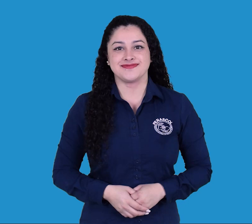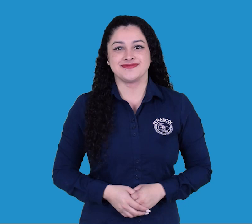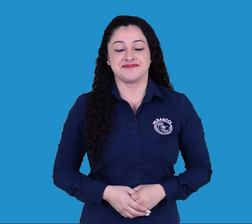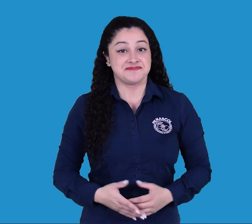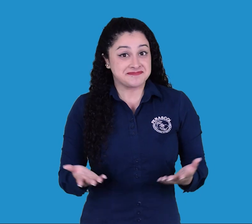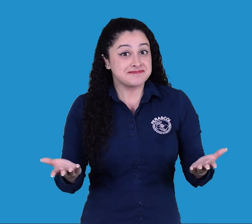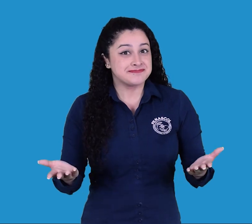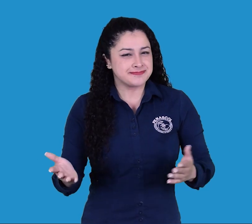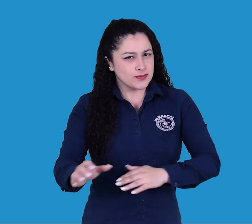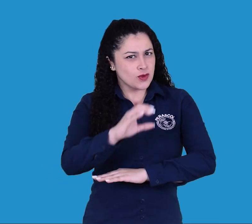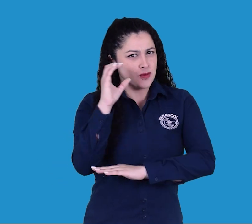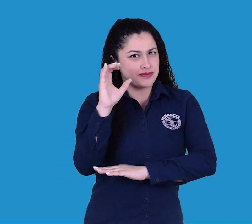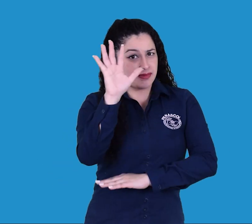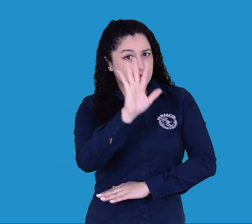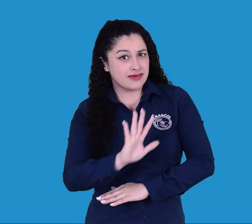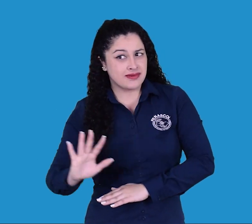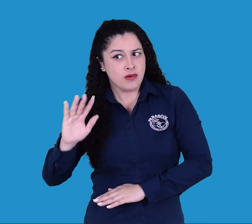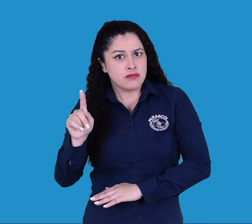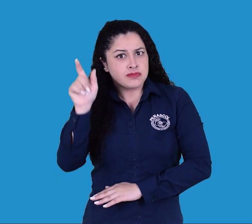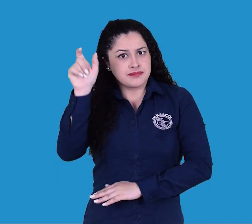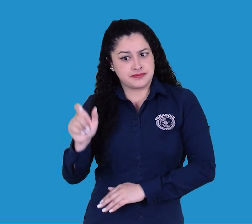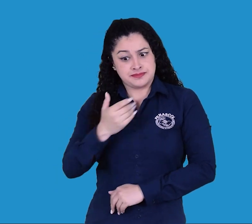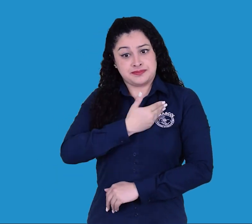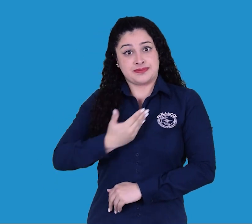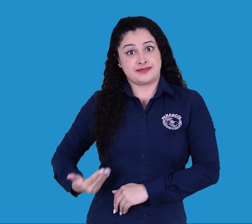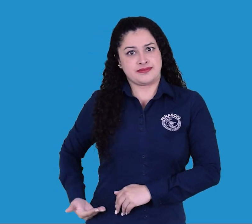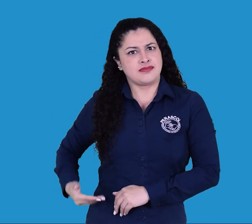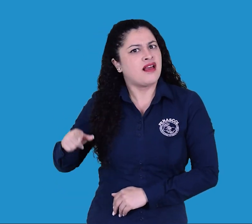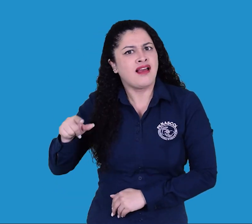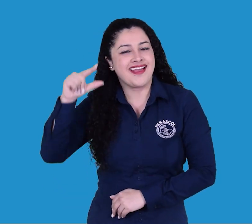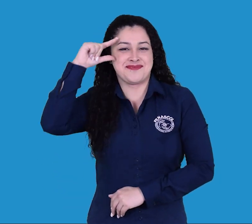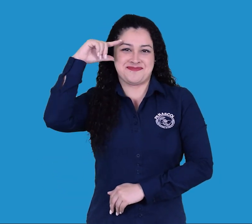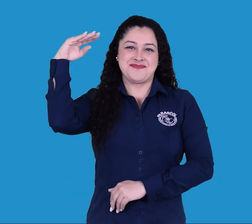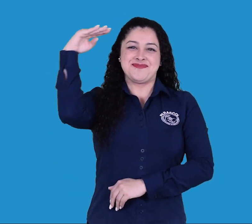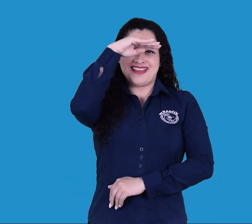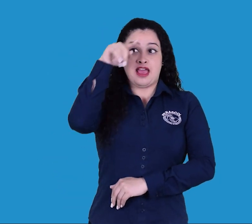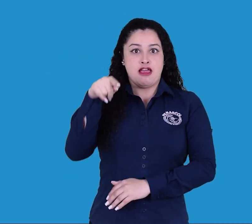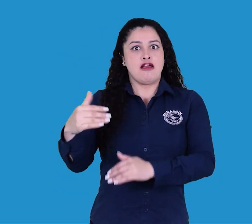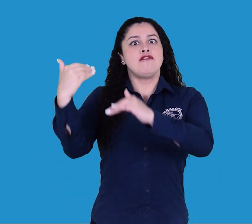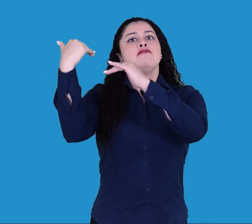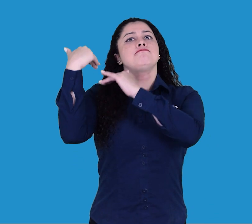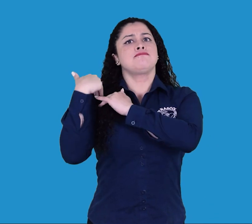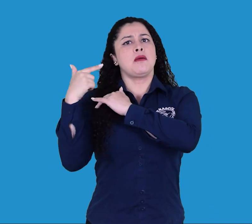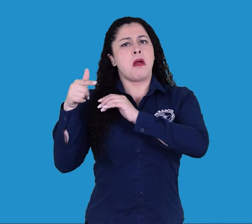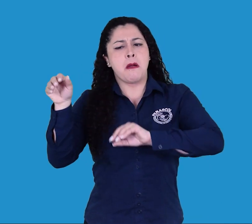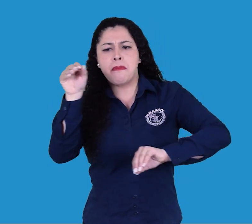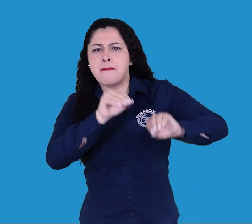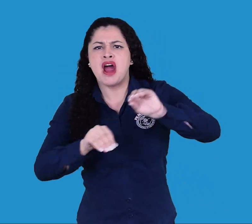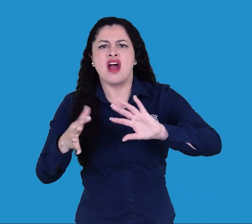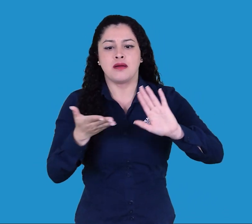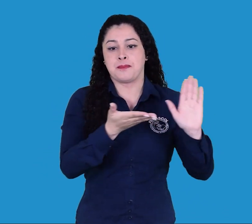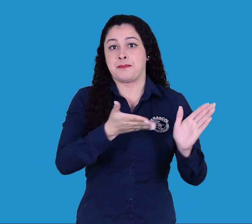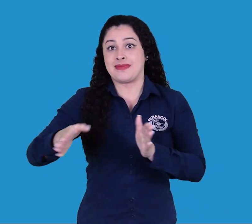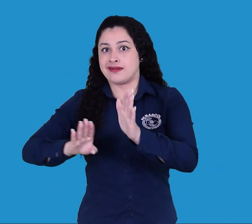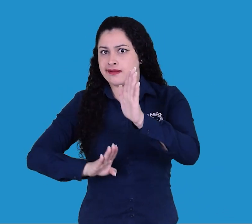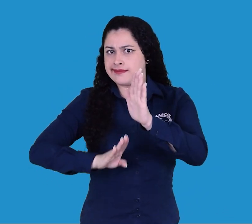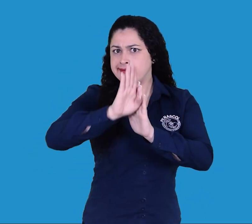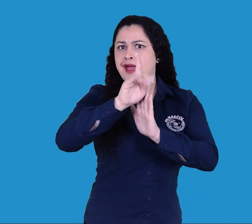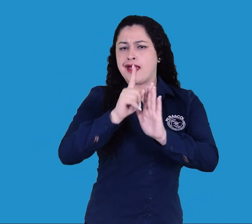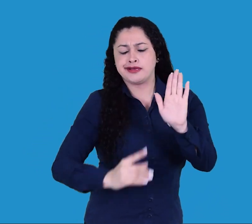Como saben, en estos momentos el gobierno del presidente Petro está construyendo el Plan de Desarrollo Nacional